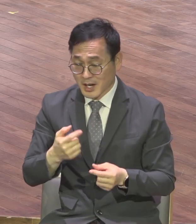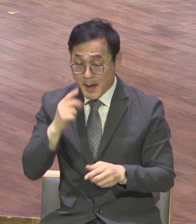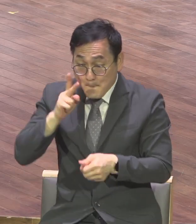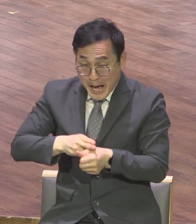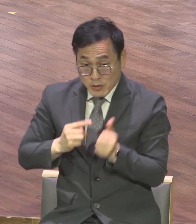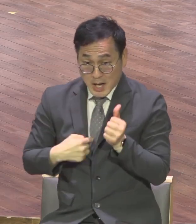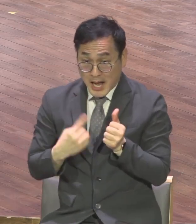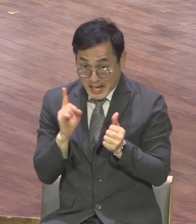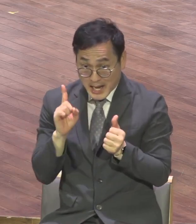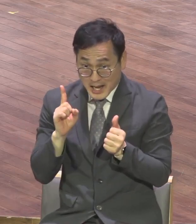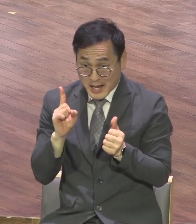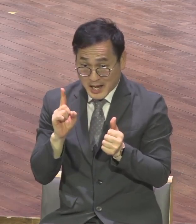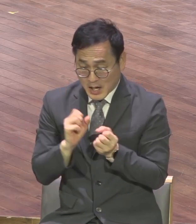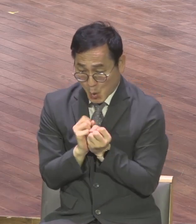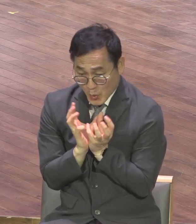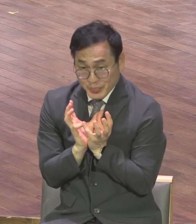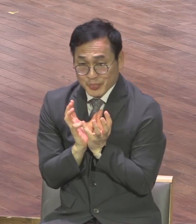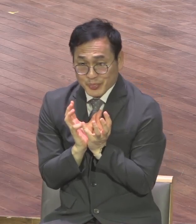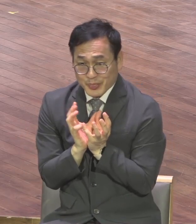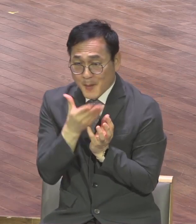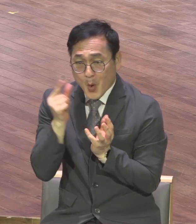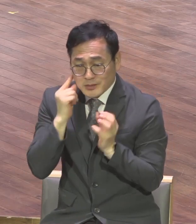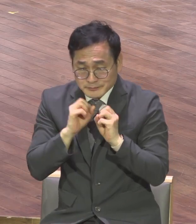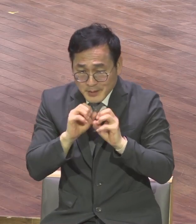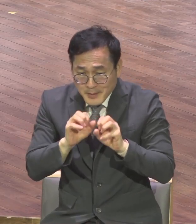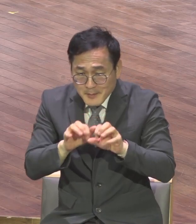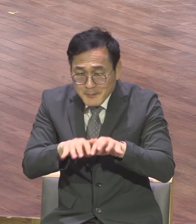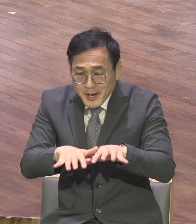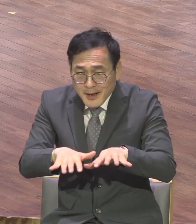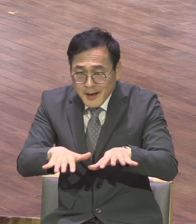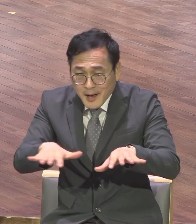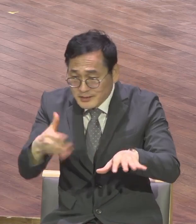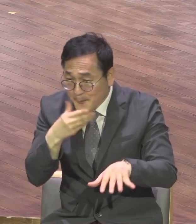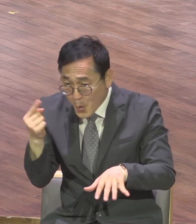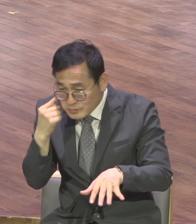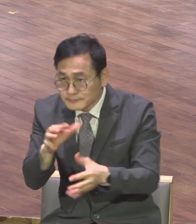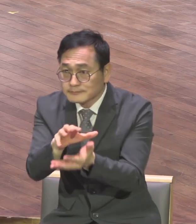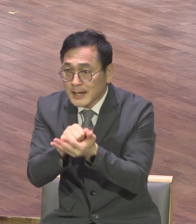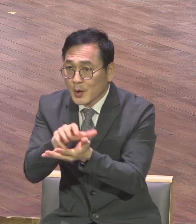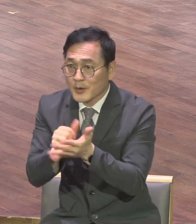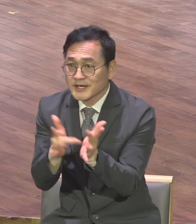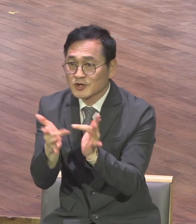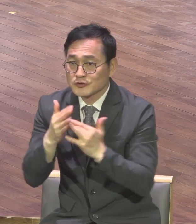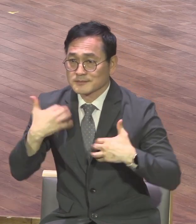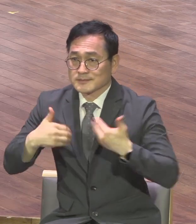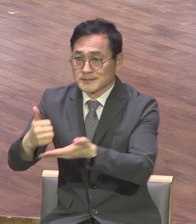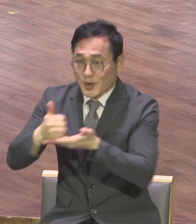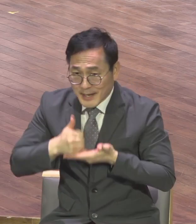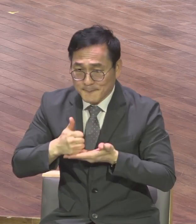유럽 전역 보금으로 물들어버렸다 그 영적인 파급 효과가